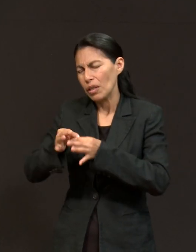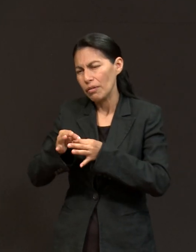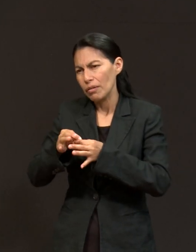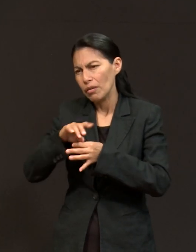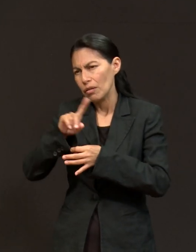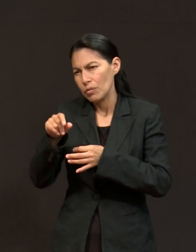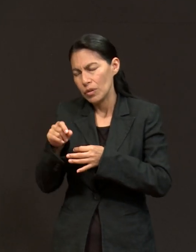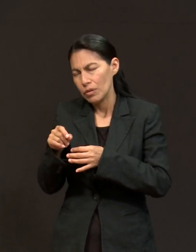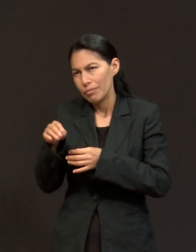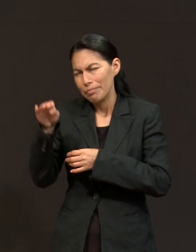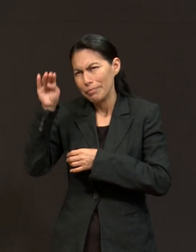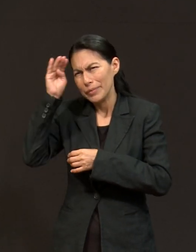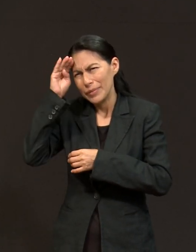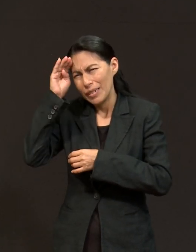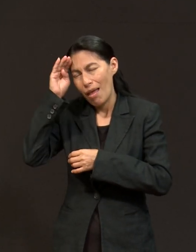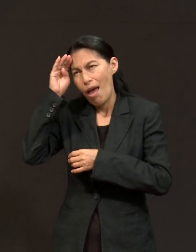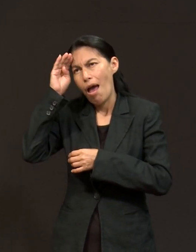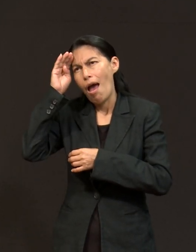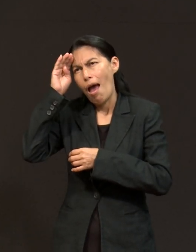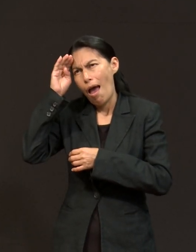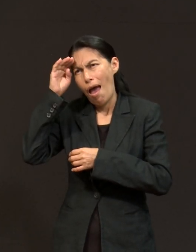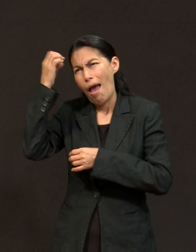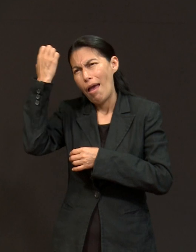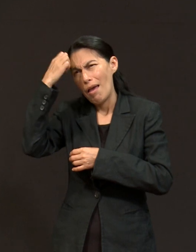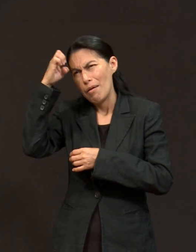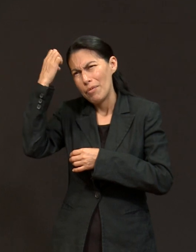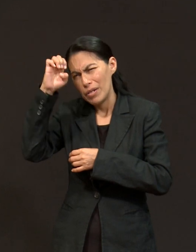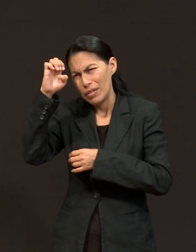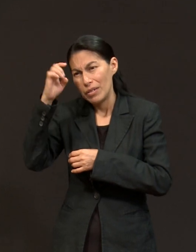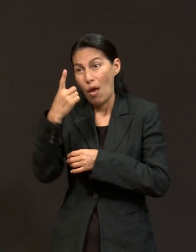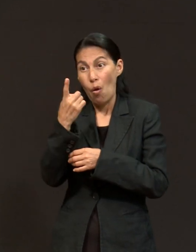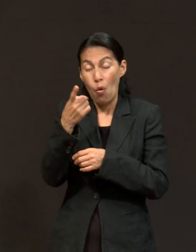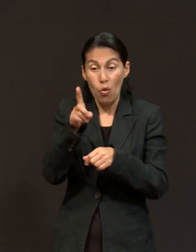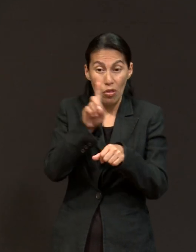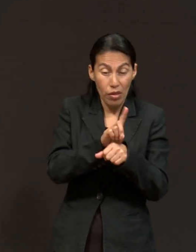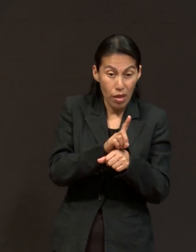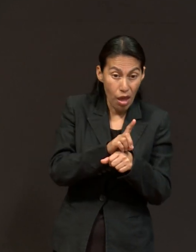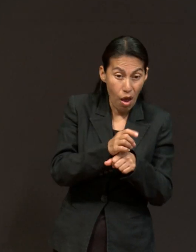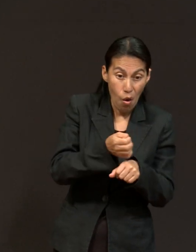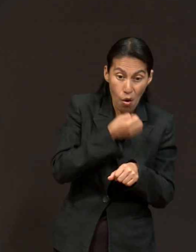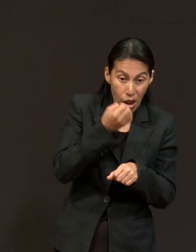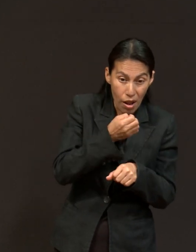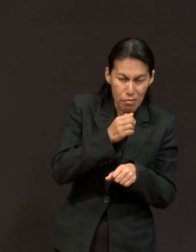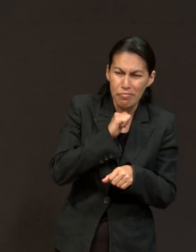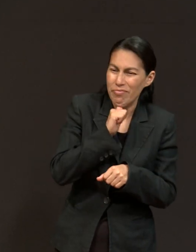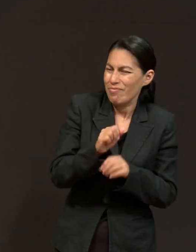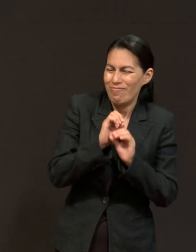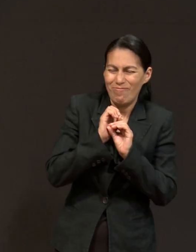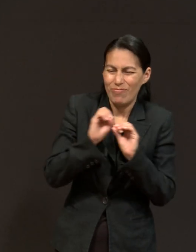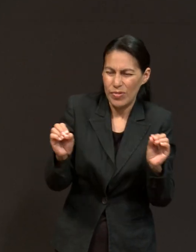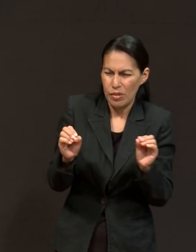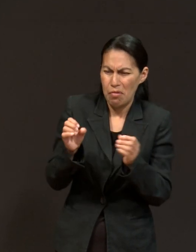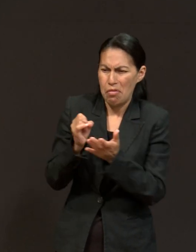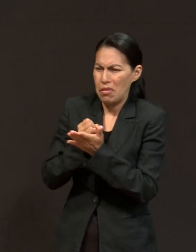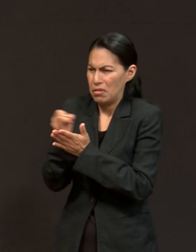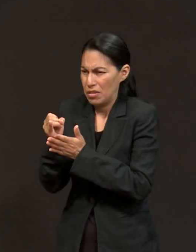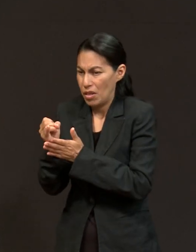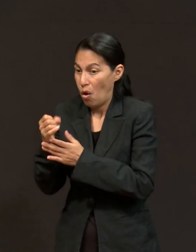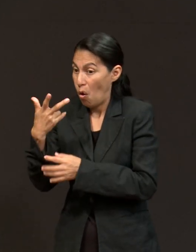va a ser el experimento de quitar un día de oración, a ver qué pasa. Y decidí no orar un día, entonces no oré a